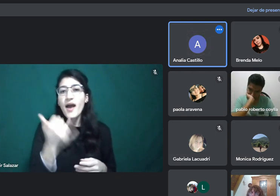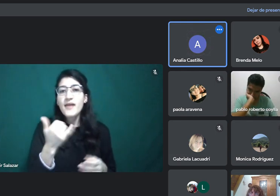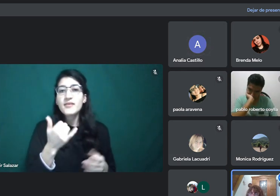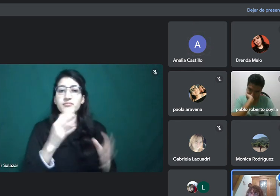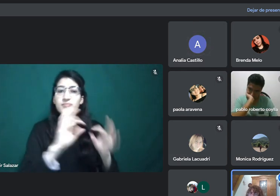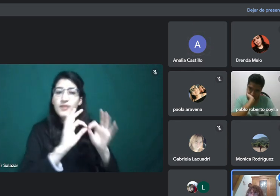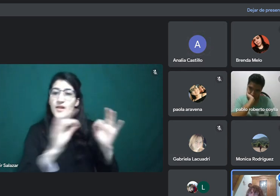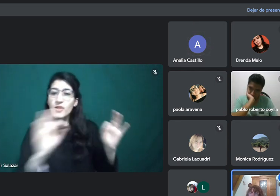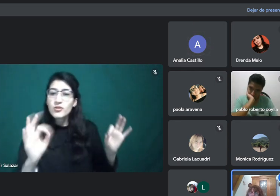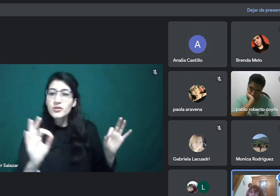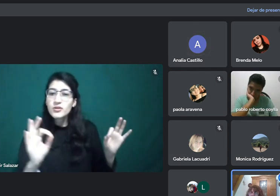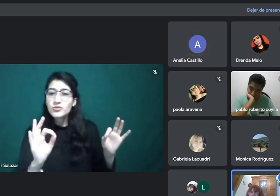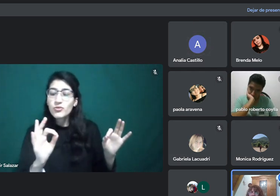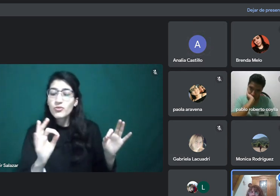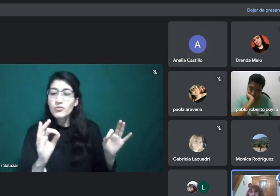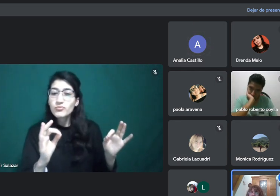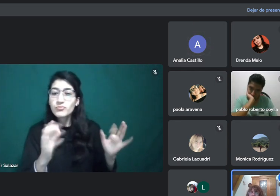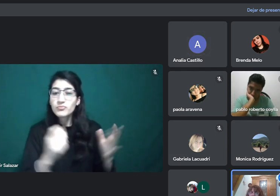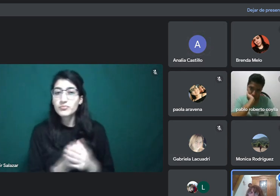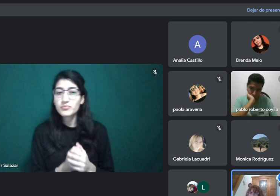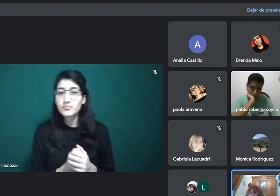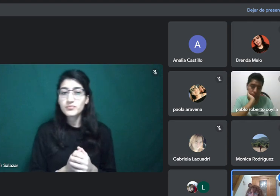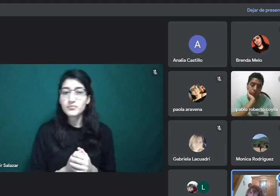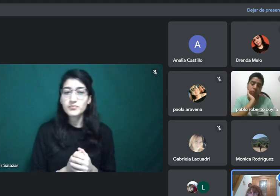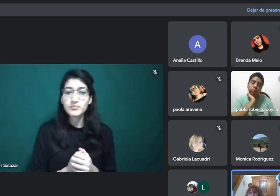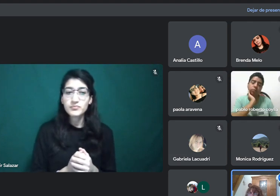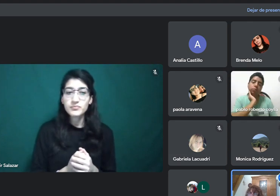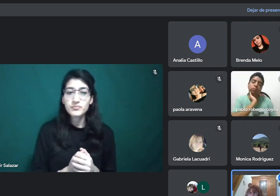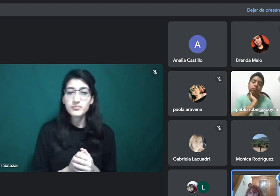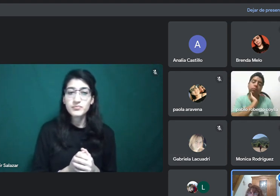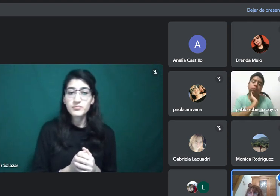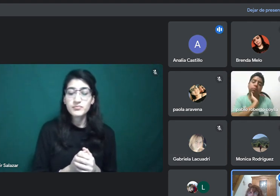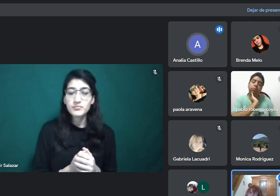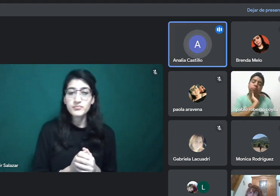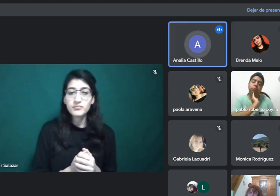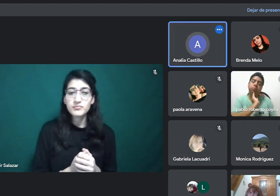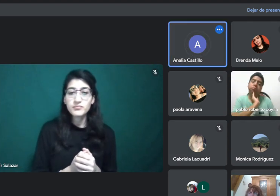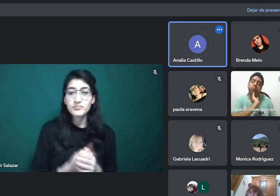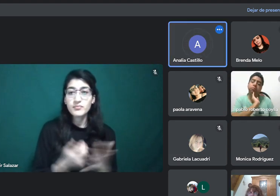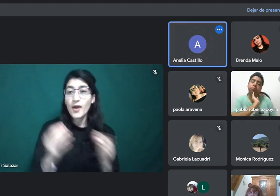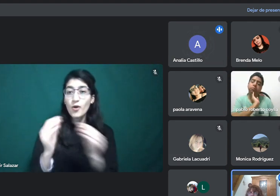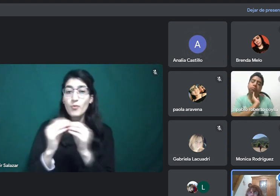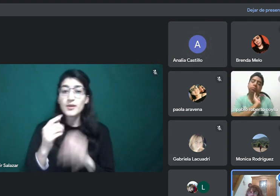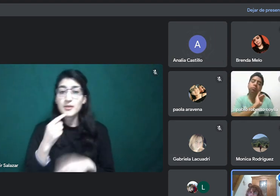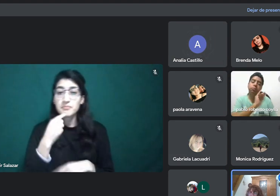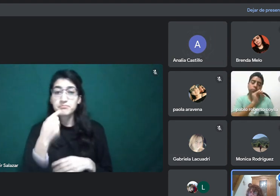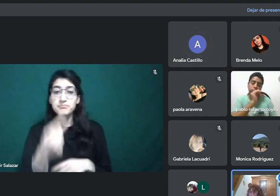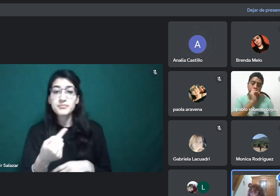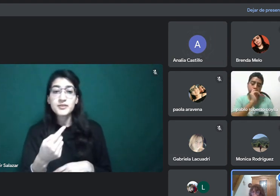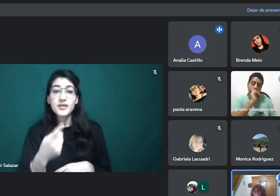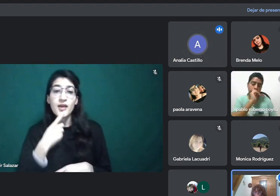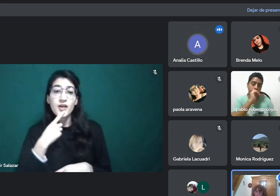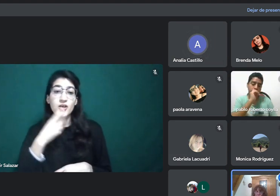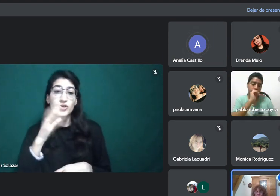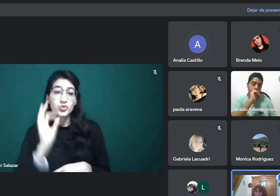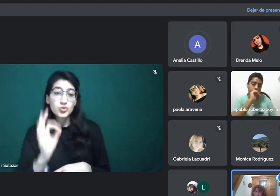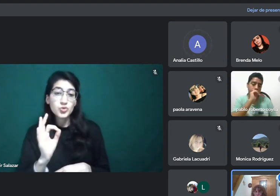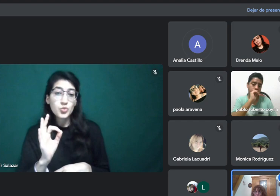Through, está bien. Through, después dijiste with. ¿Y qué más? Falta una.